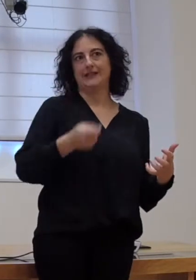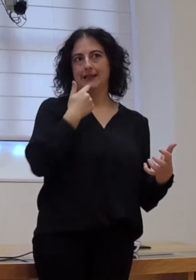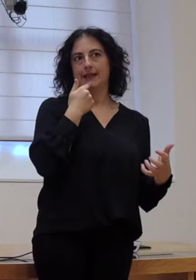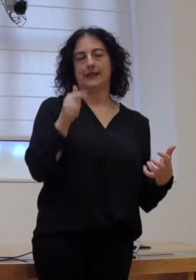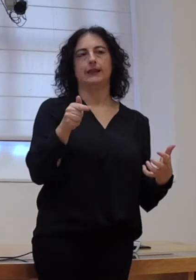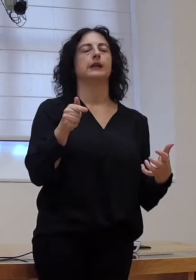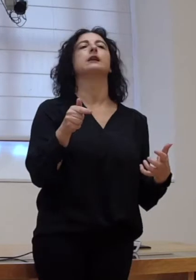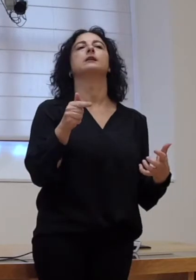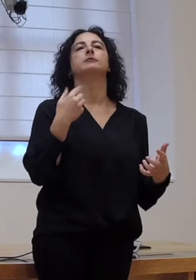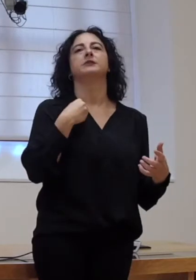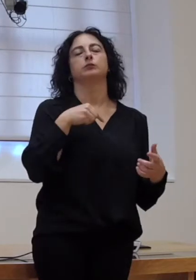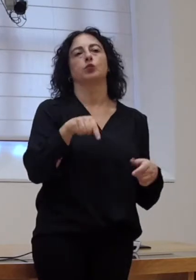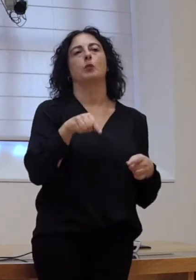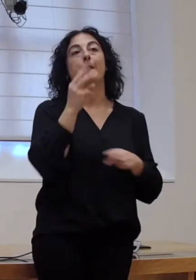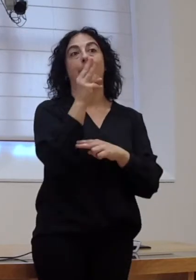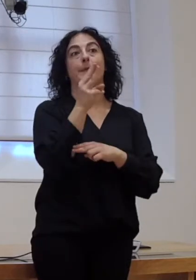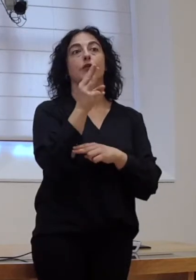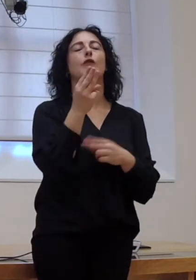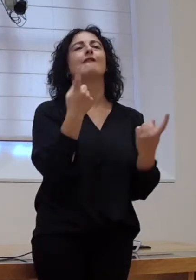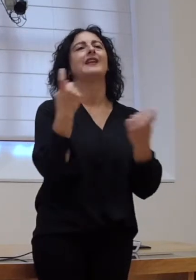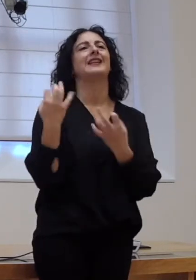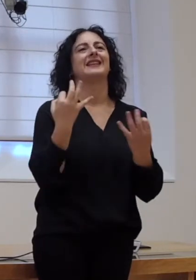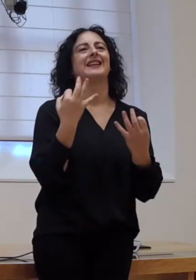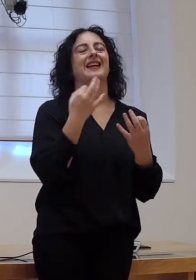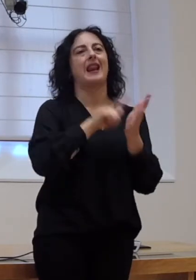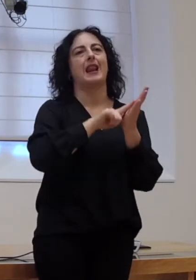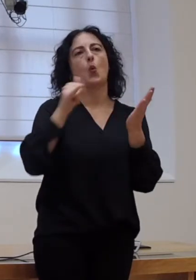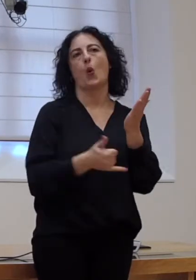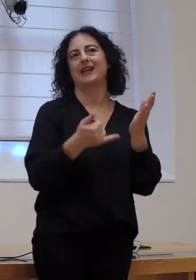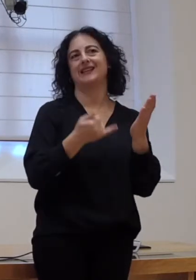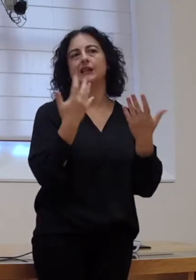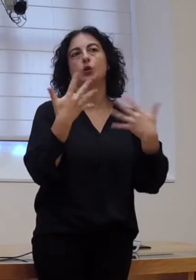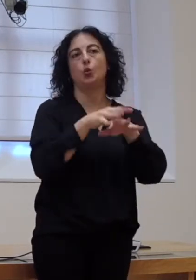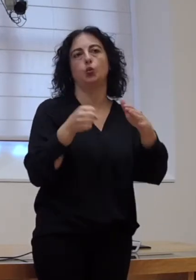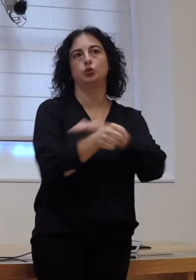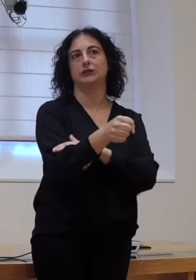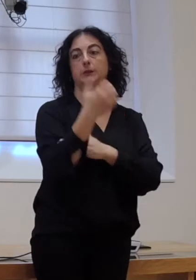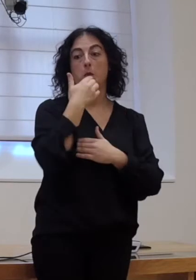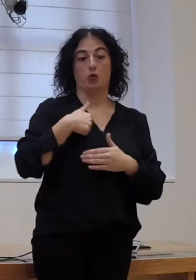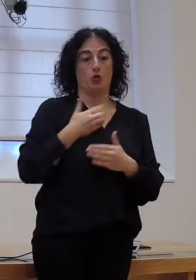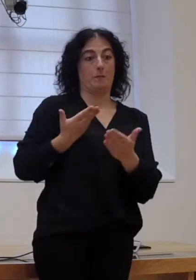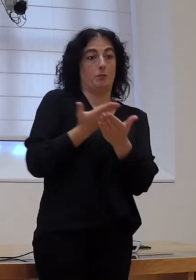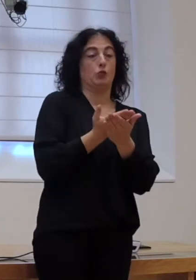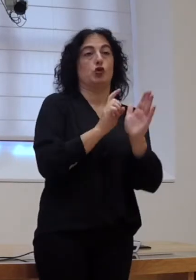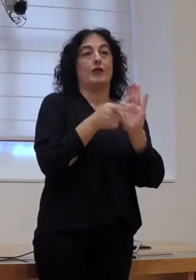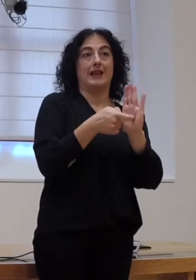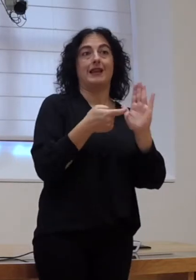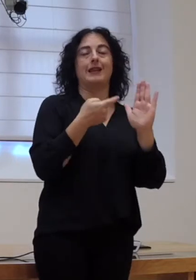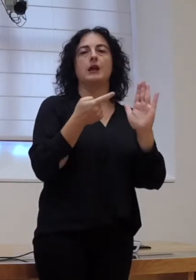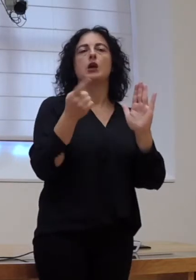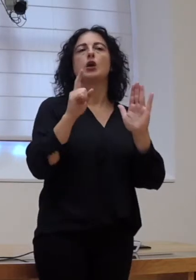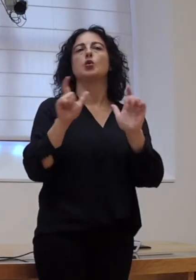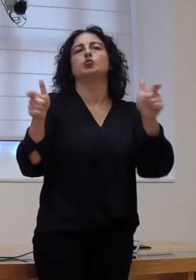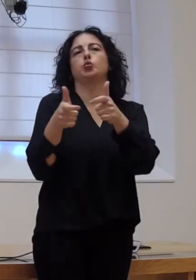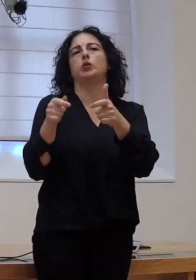o que rexe este Parlamento que é a falta de linguaxe inclusiva nos cando presentamos esta proposición de lei a Xunta fai un dictame